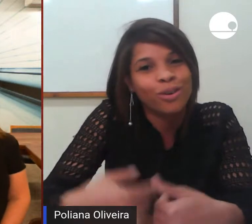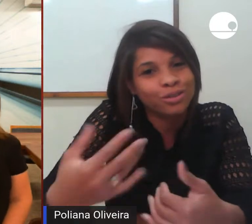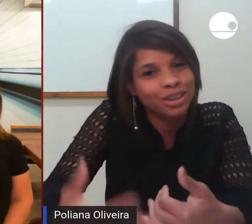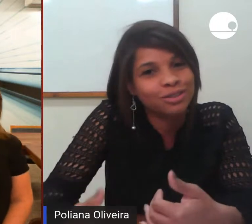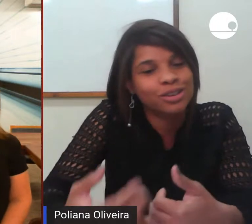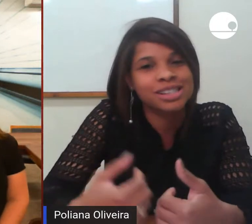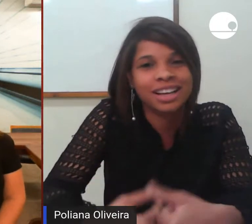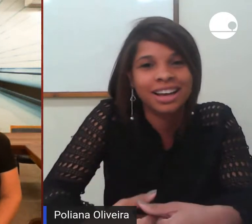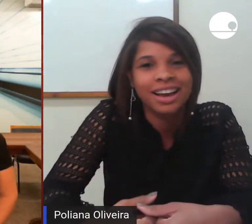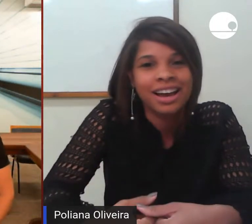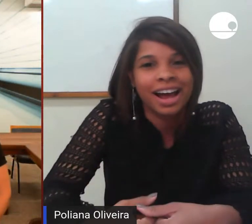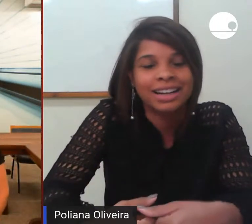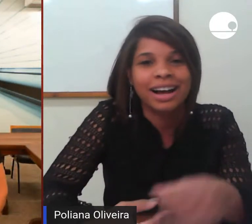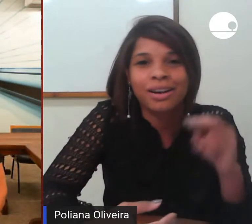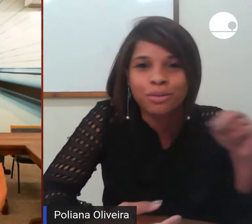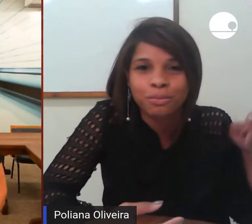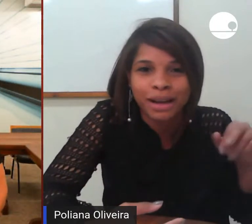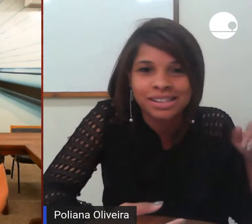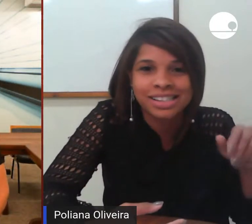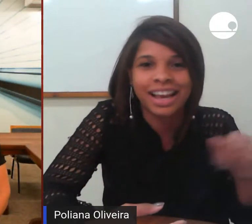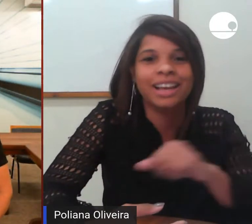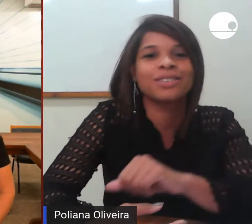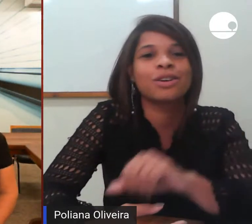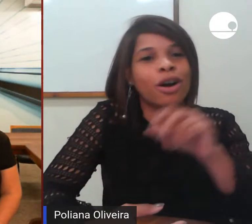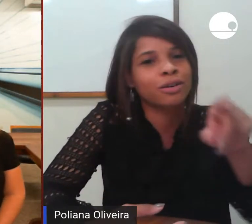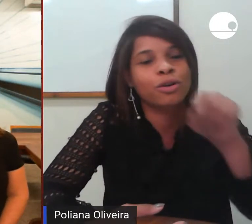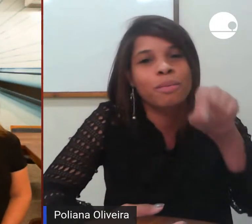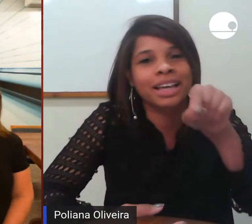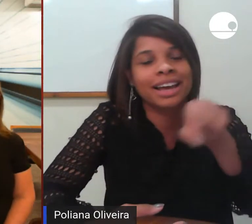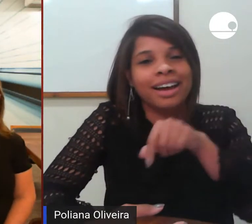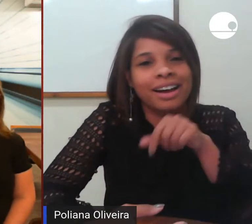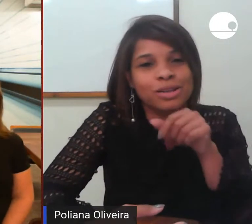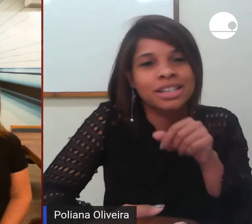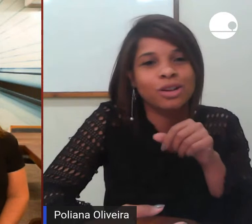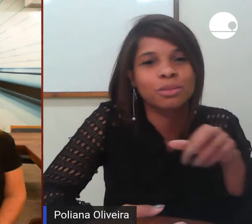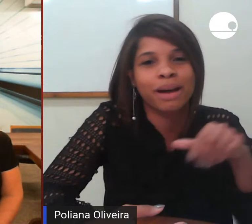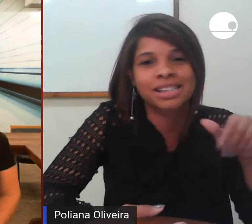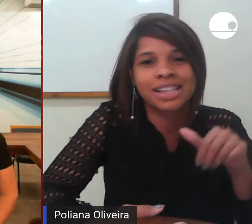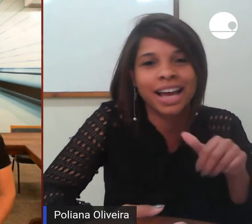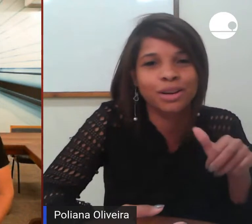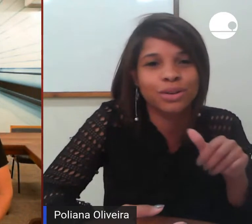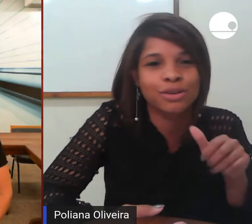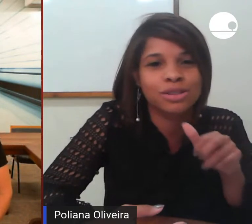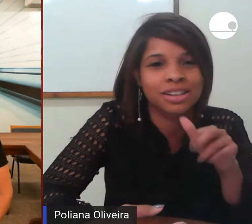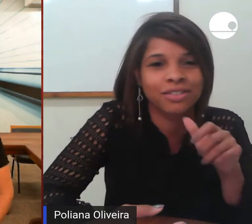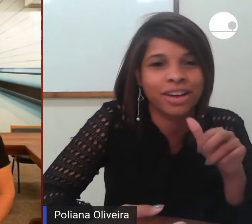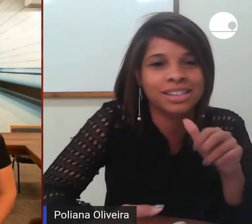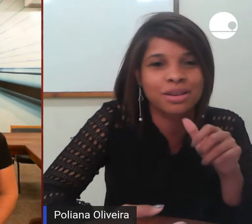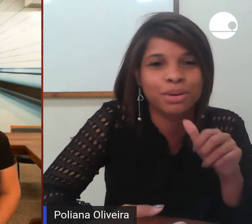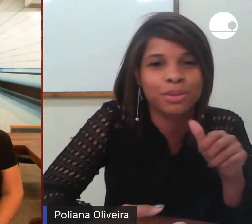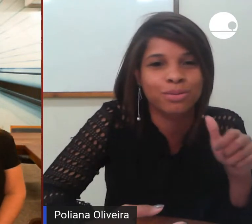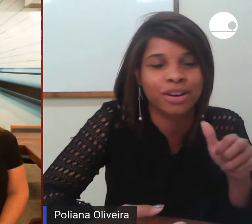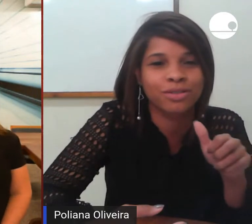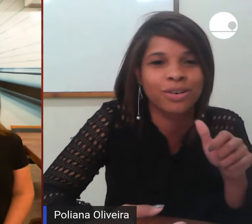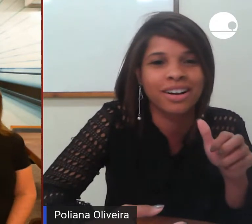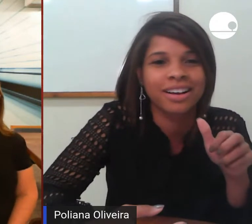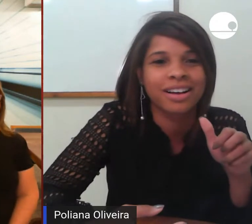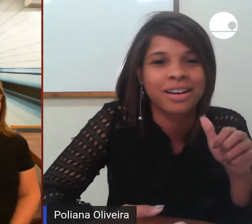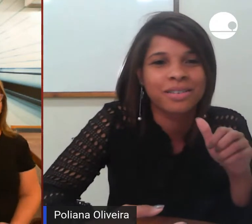convido você a dar passeio como é que é o sinal de passeio índice faz aí pra mim por favor na